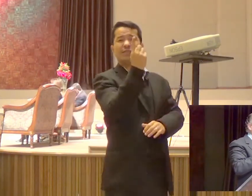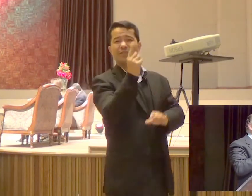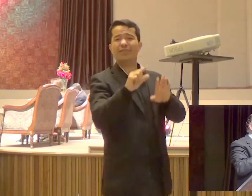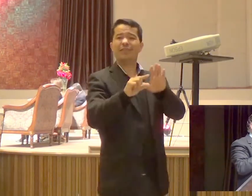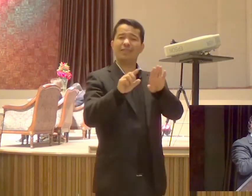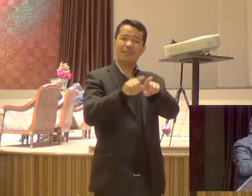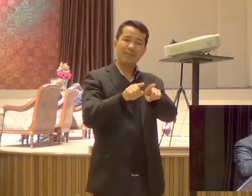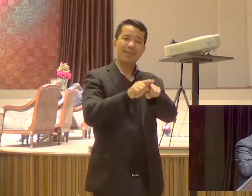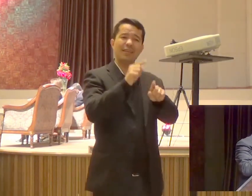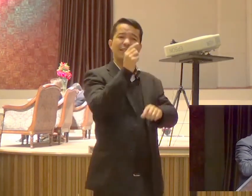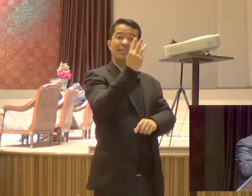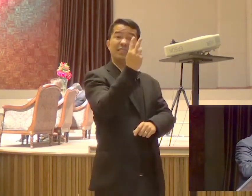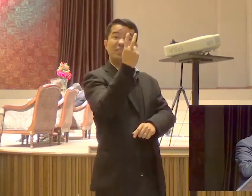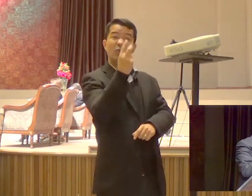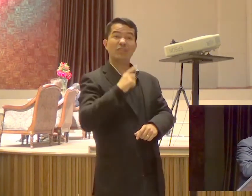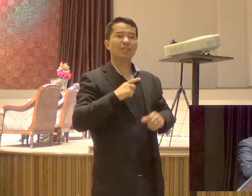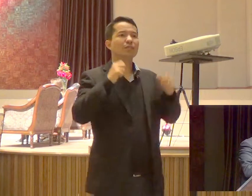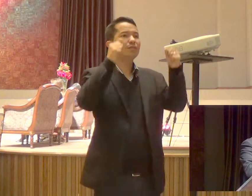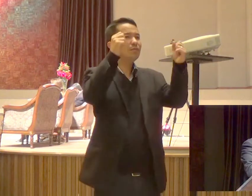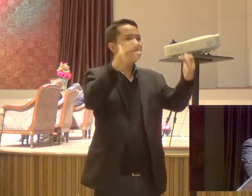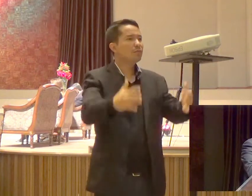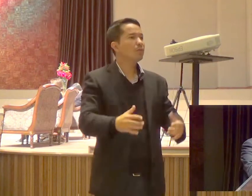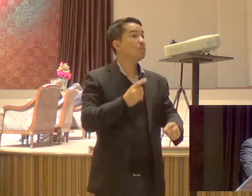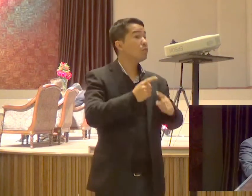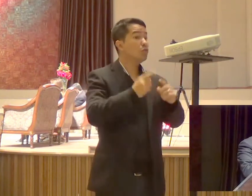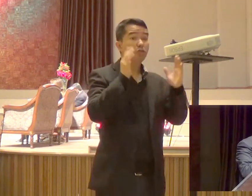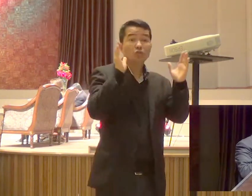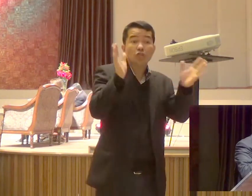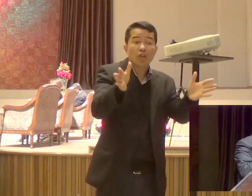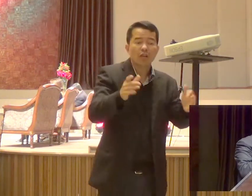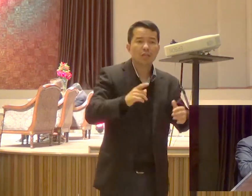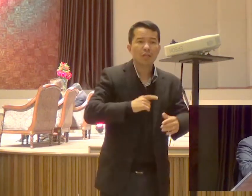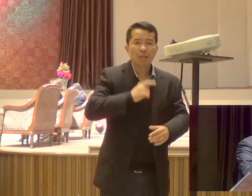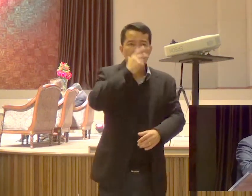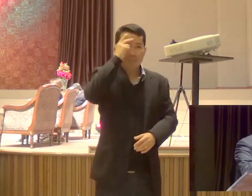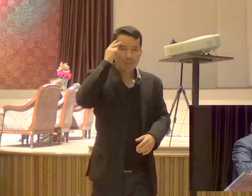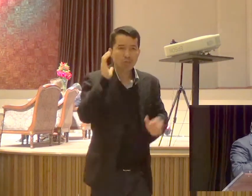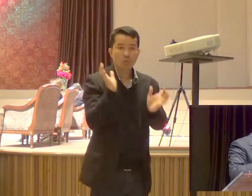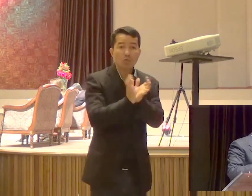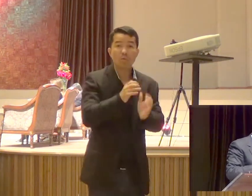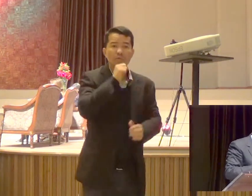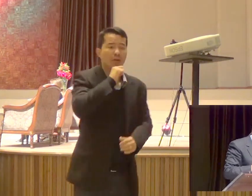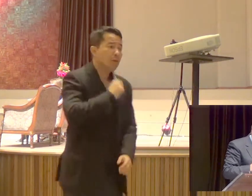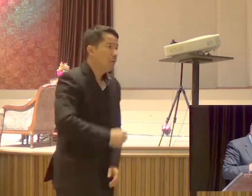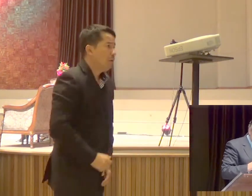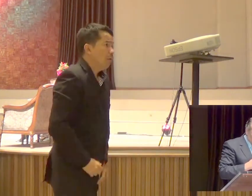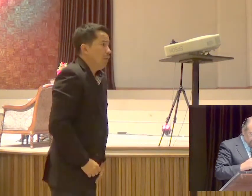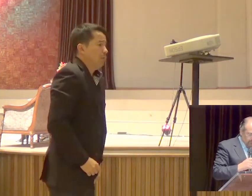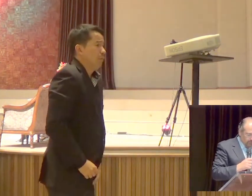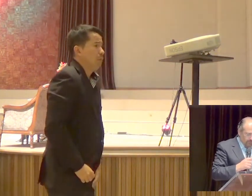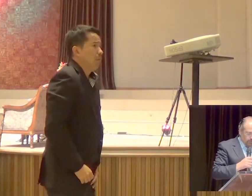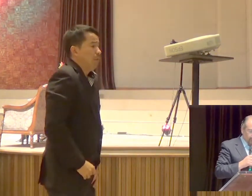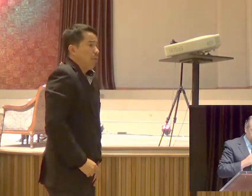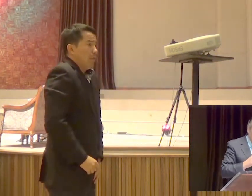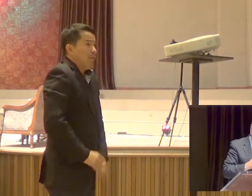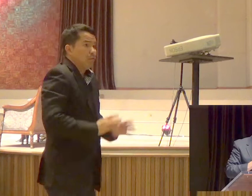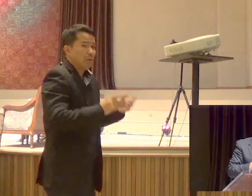Pros olhos daqueles homens Ele já estava vendo Que eles já estavam Quase que chorando Porque depois eles caem em pranto No verso 31 Ele diz Portanto